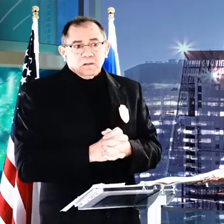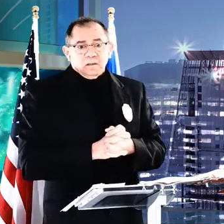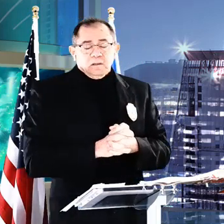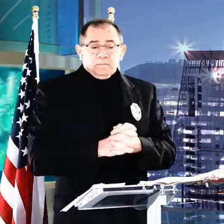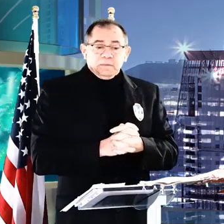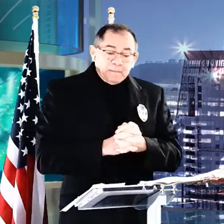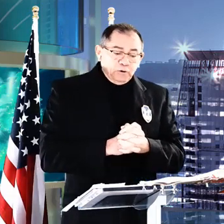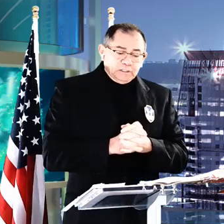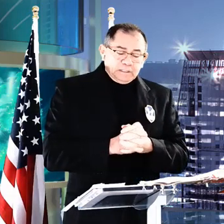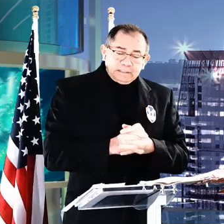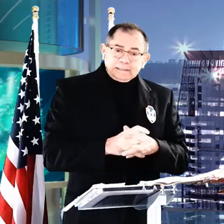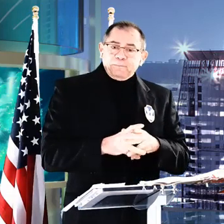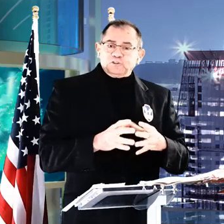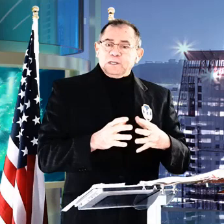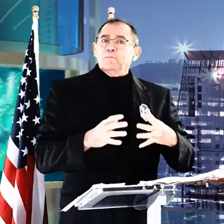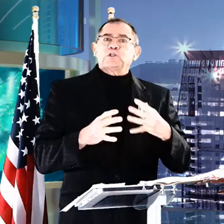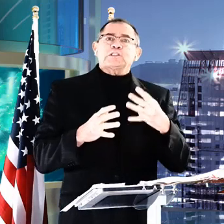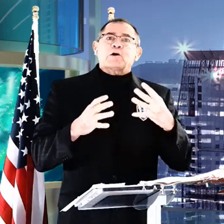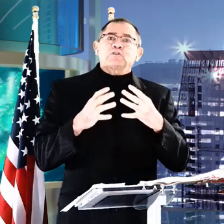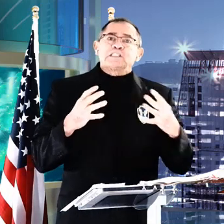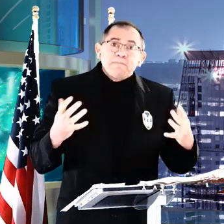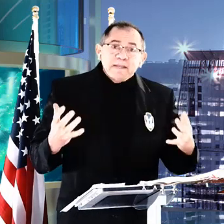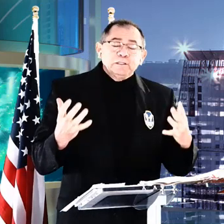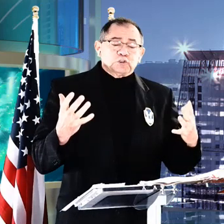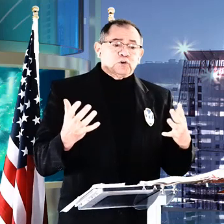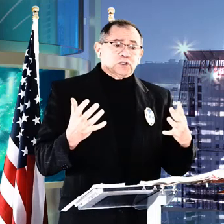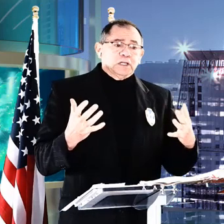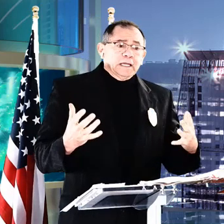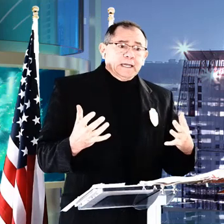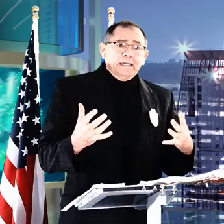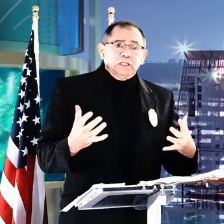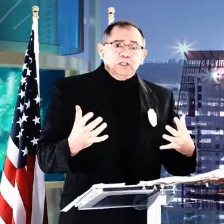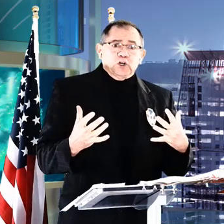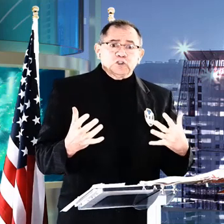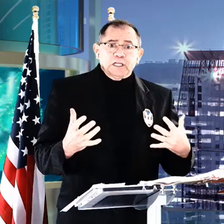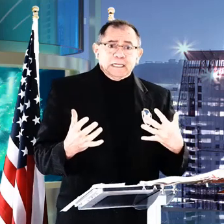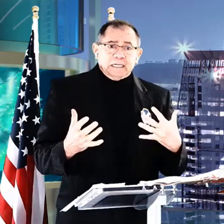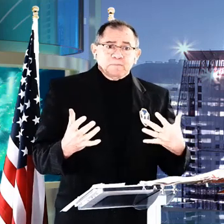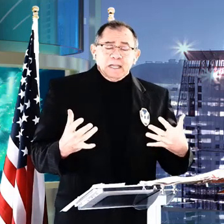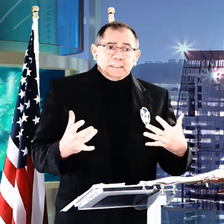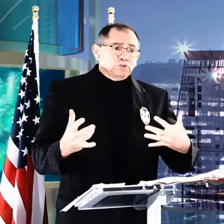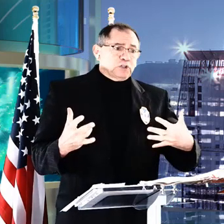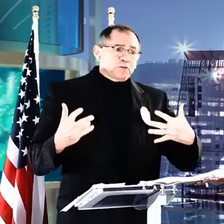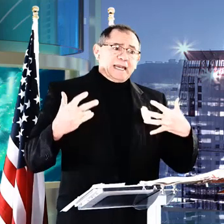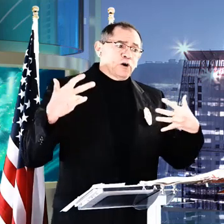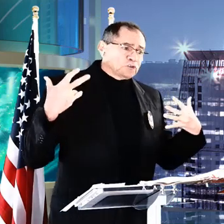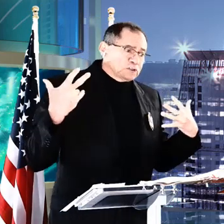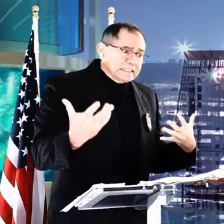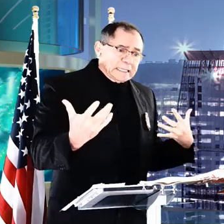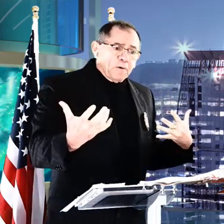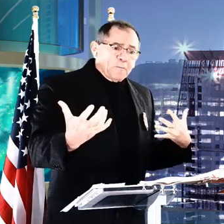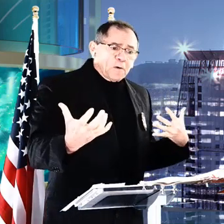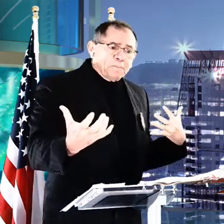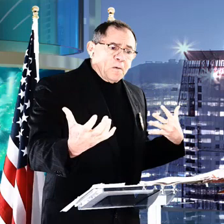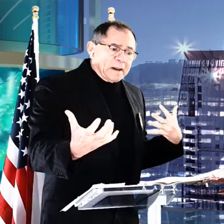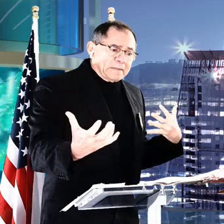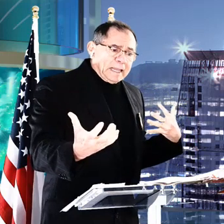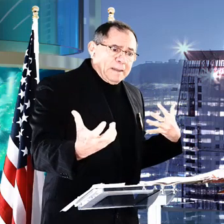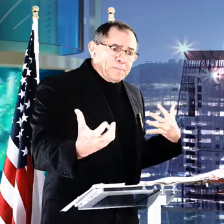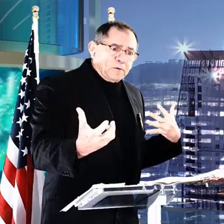Mi hermanos, y estamos en muchos acontecimientos en donde, si usted oye la noticia de Bombardía aquí por